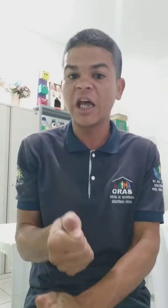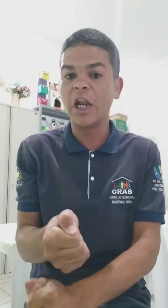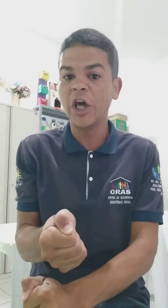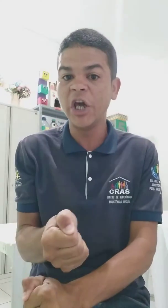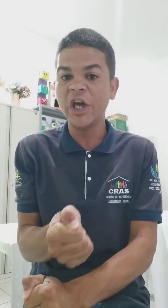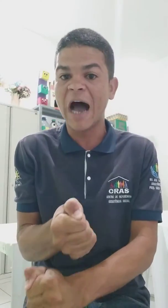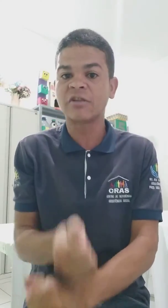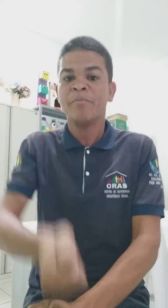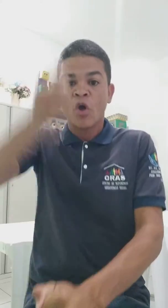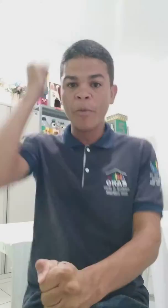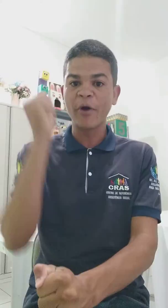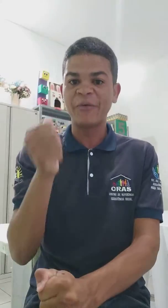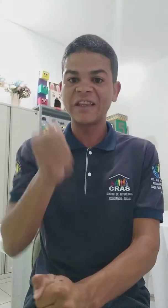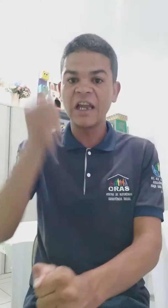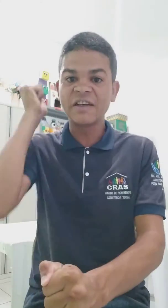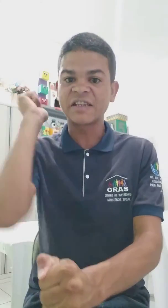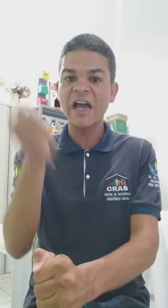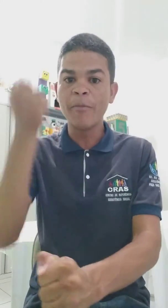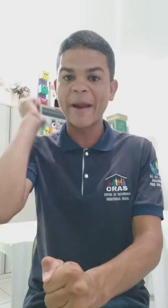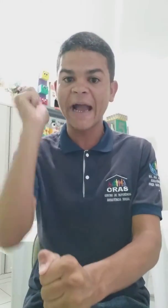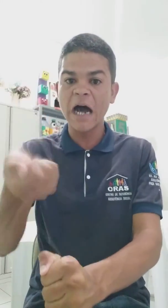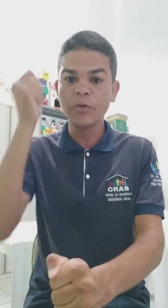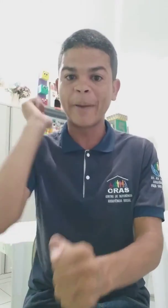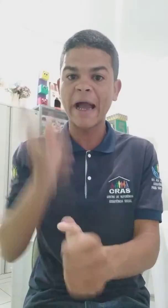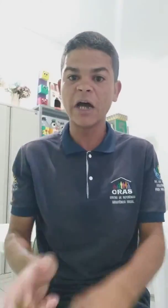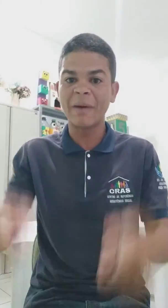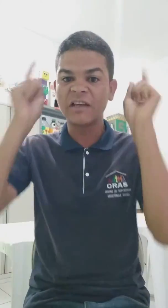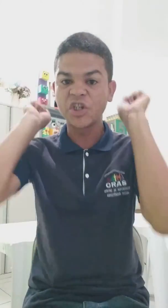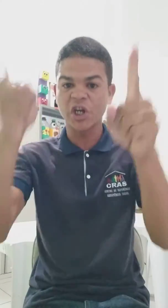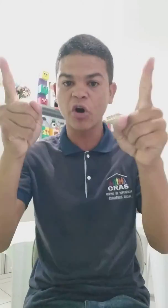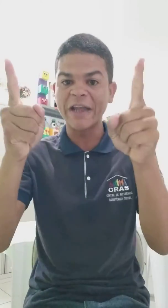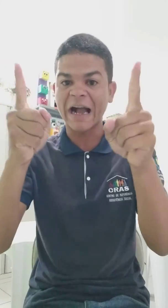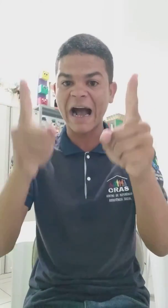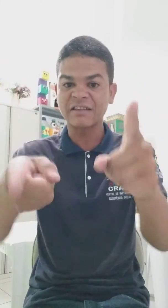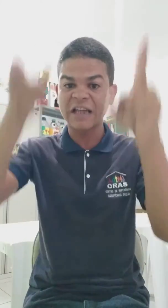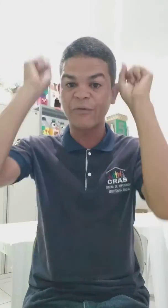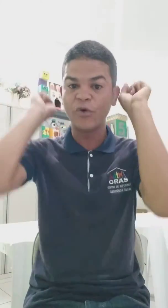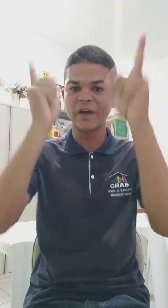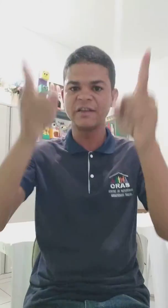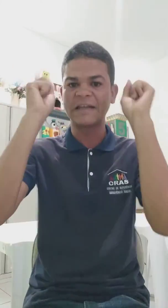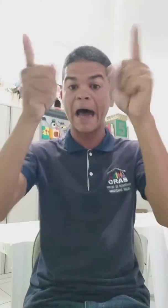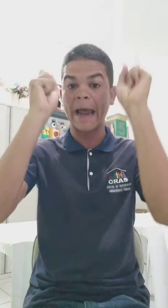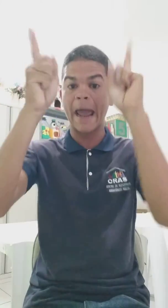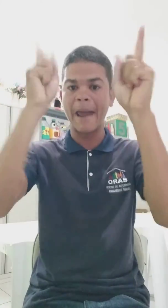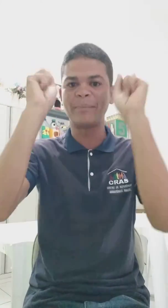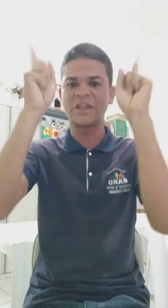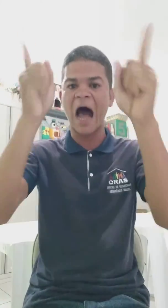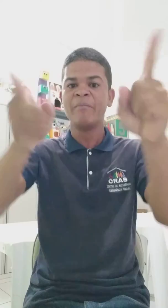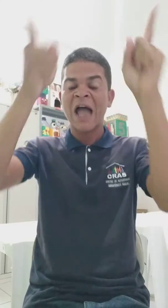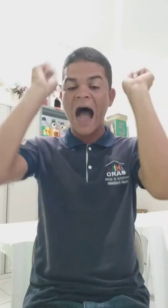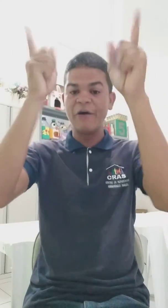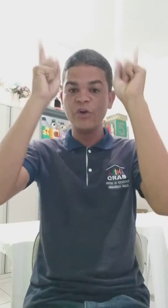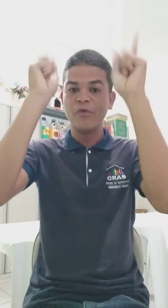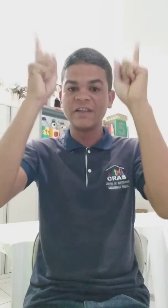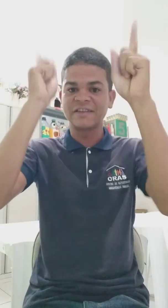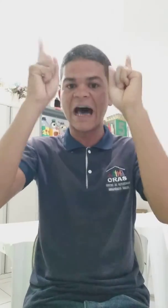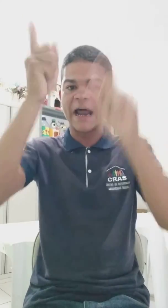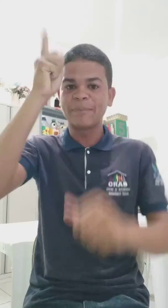Elias O profeta Elias saiu pregando, pregando, mas ele chegou na casa da viúva de Sarepta A viúva de Sarepta